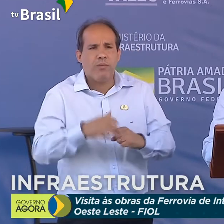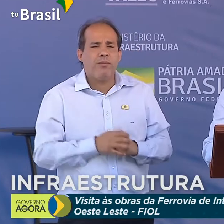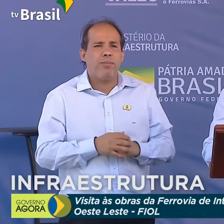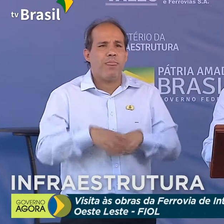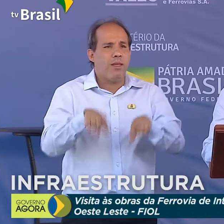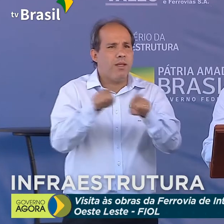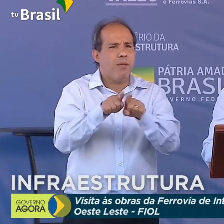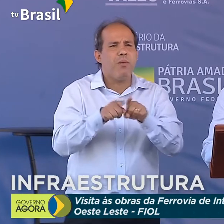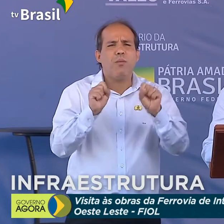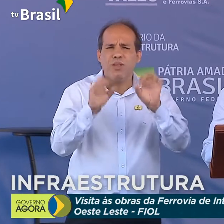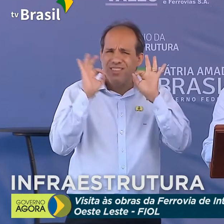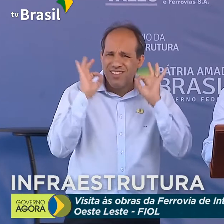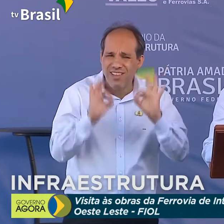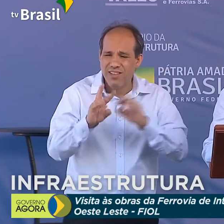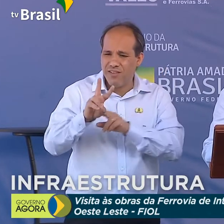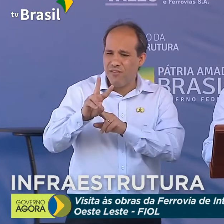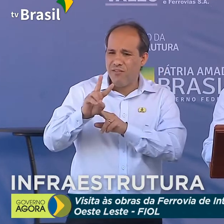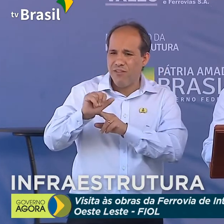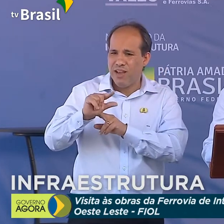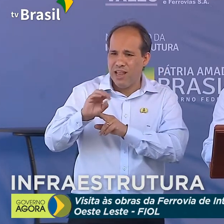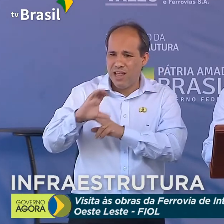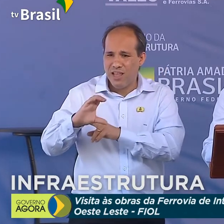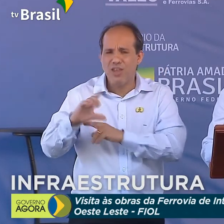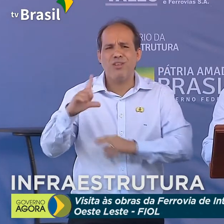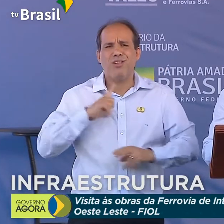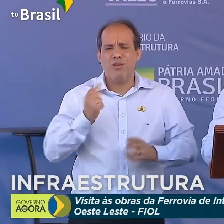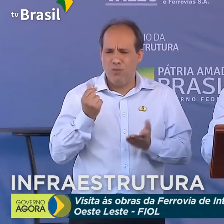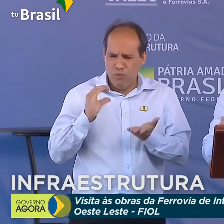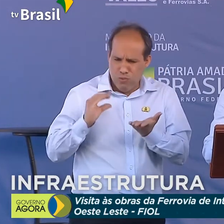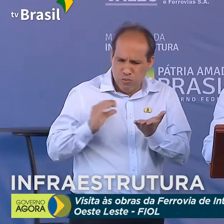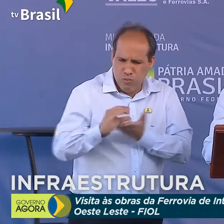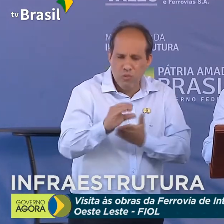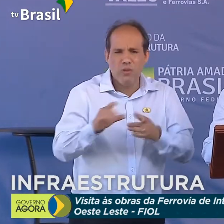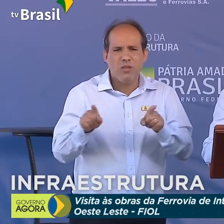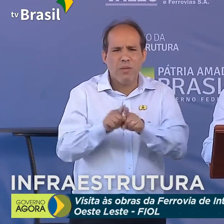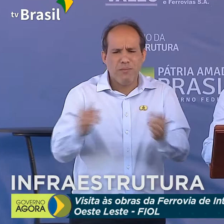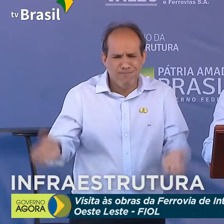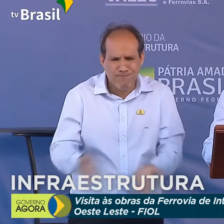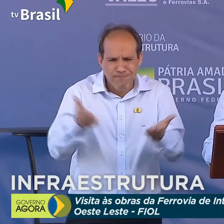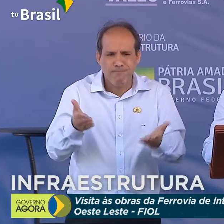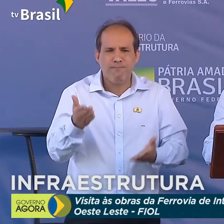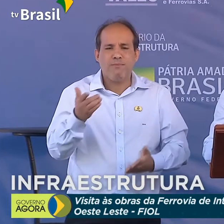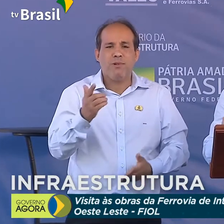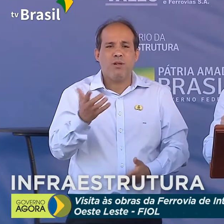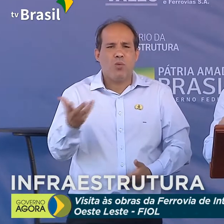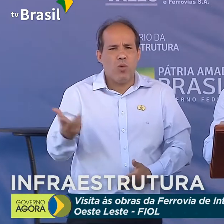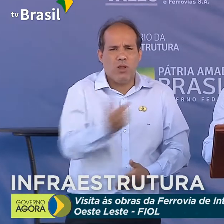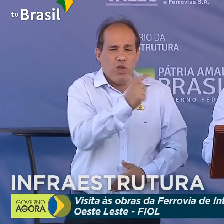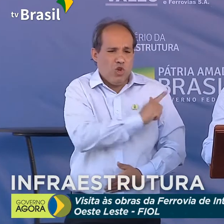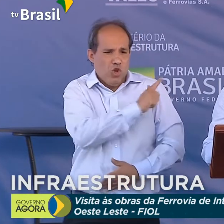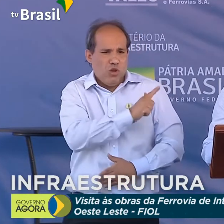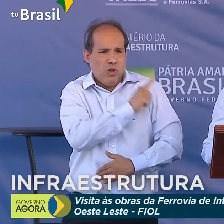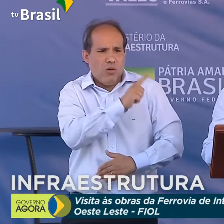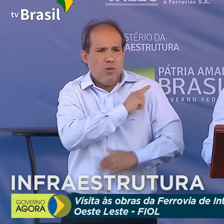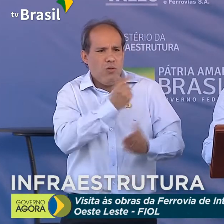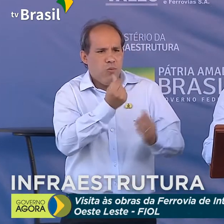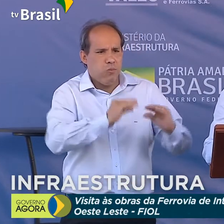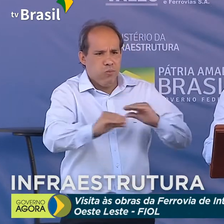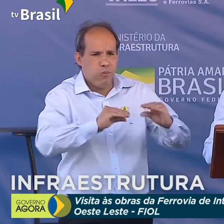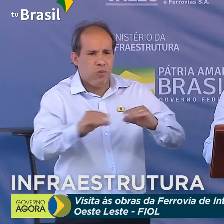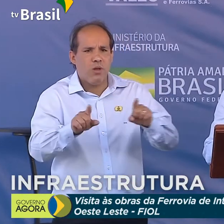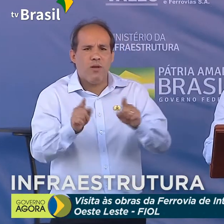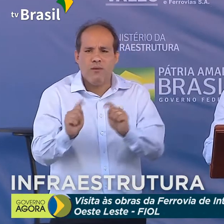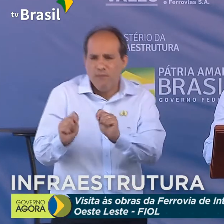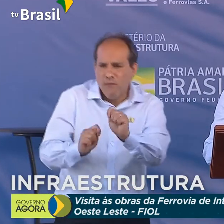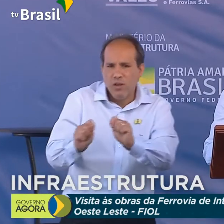podem ficar certos, a Valec está investindo na qualidade de gestão dos seus empreendimentos, na economia de recursos, de tal forma que isso